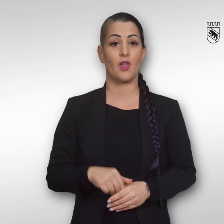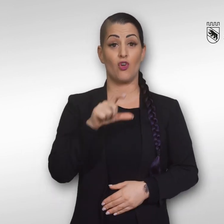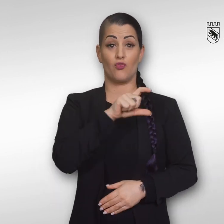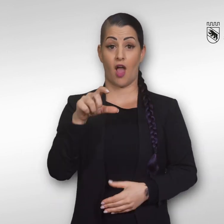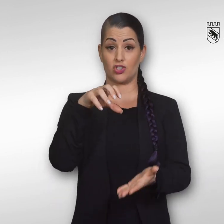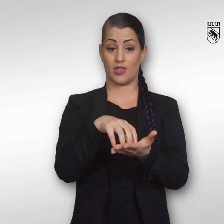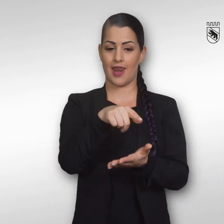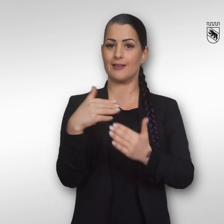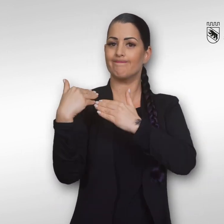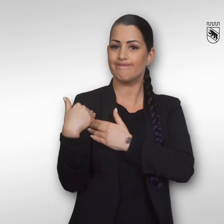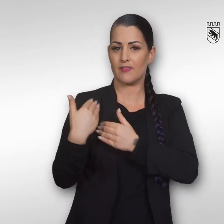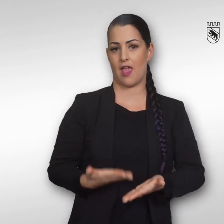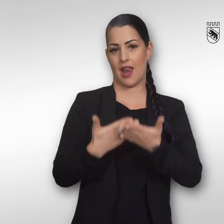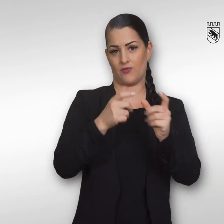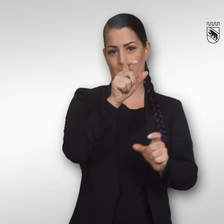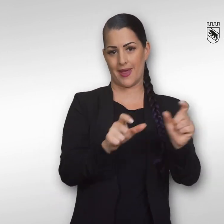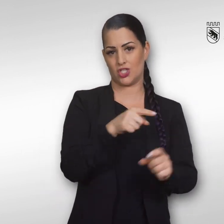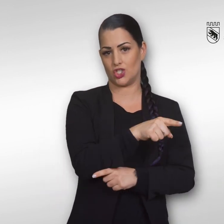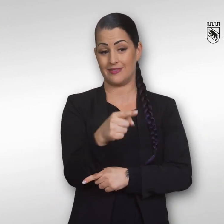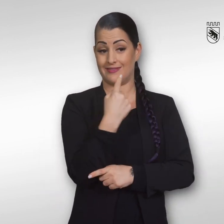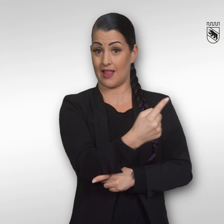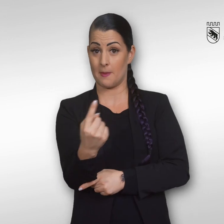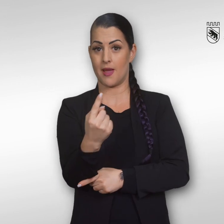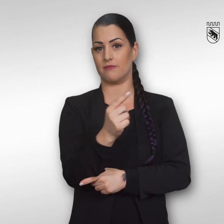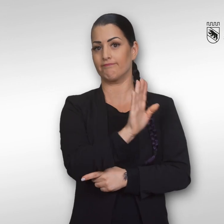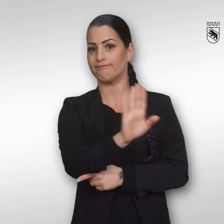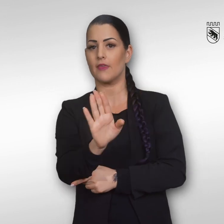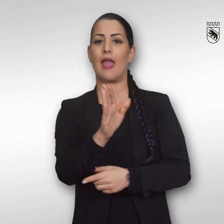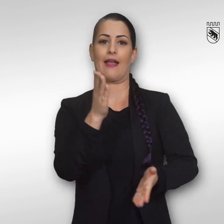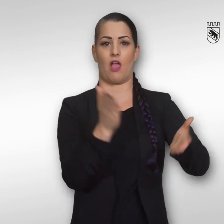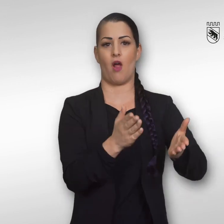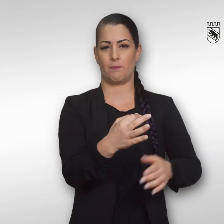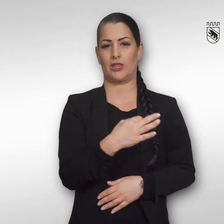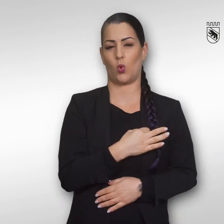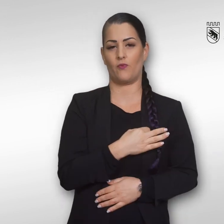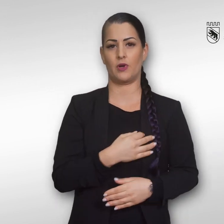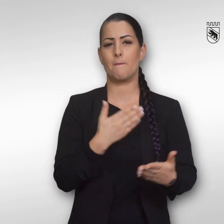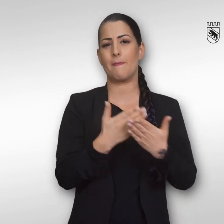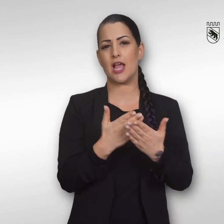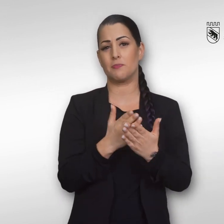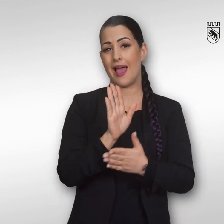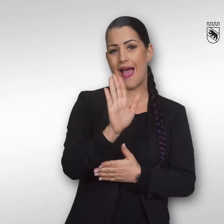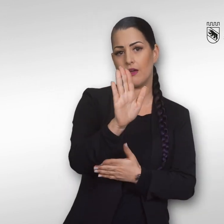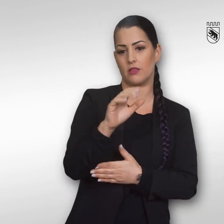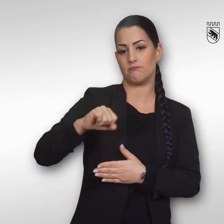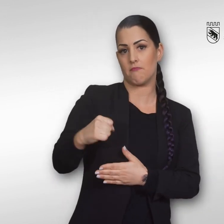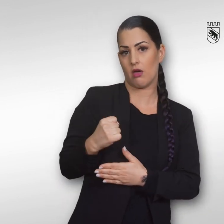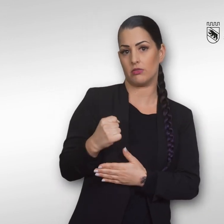Die Fachstelle kümmert sich um Menschen, die von Gewalt betroffen sind, zum Beispiel vom eigenen Partner oder von der eigenen Partnerin,